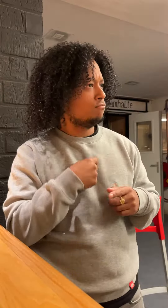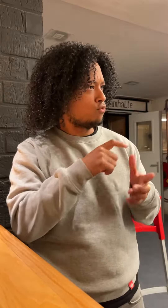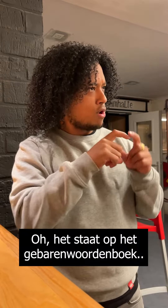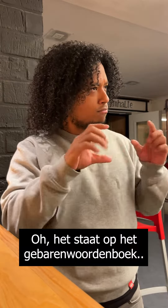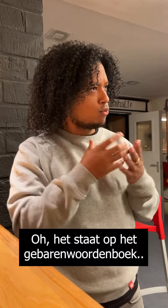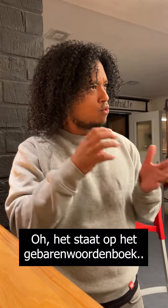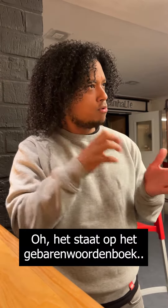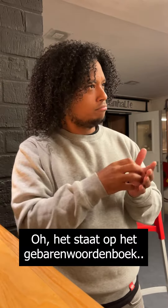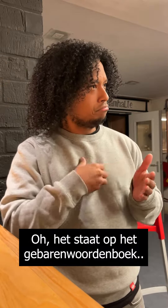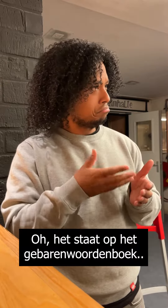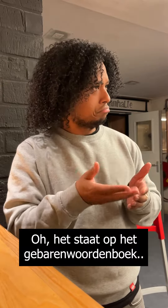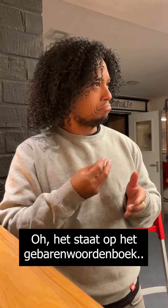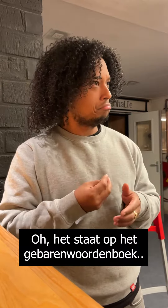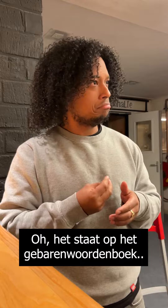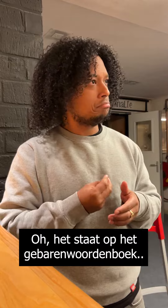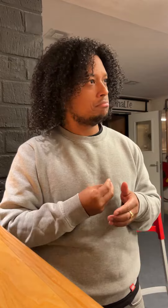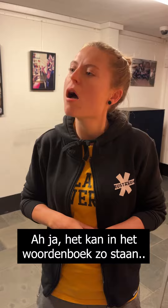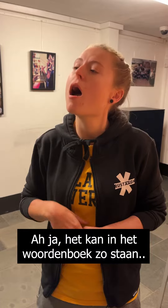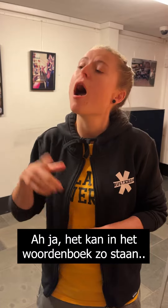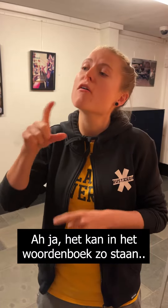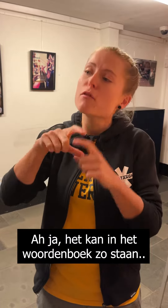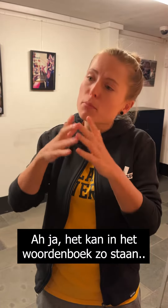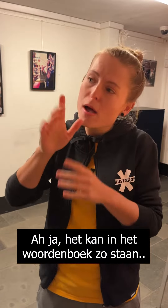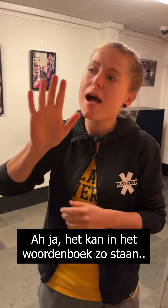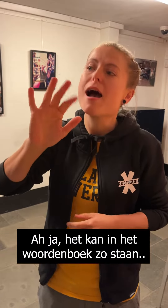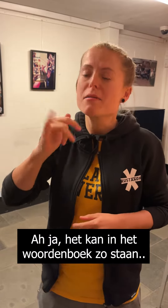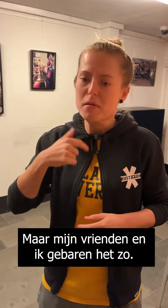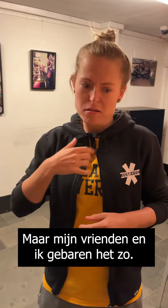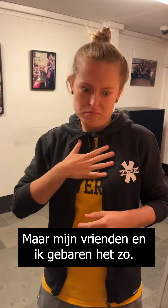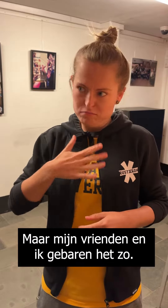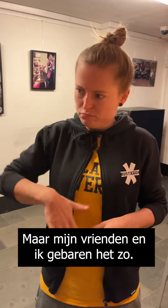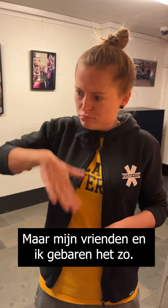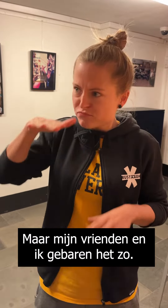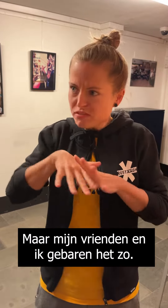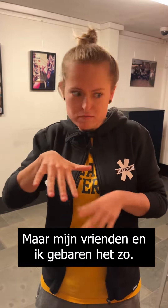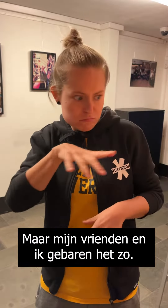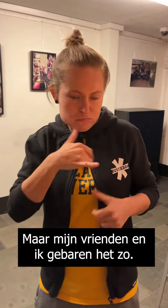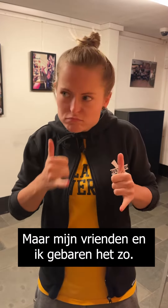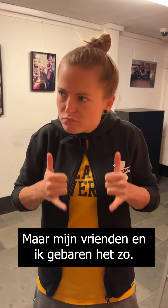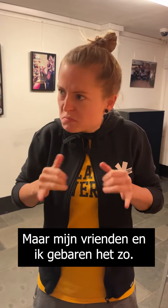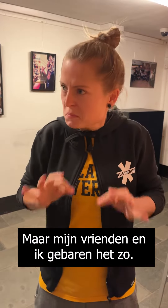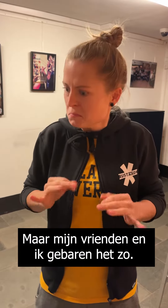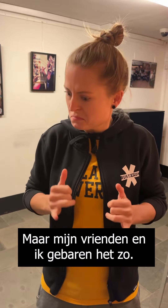Oh, maar ik heb het uit het woordenboek gehaald. Ja, het kan in het woordenboek zo staan, maar mijn vrienden en ik gebaren het zo.